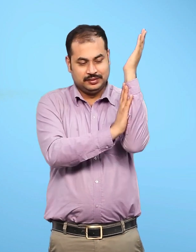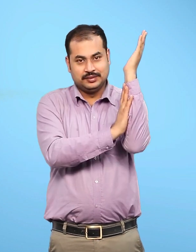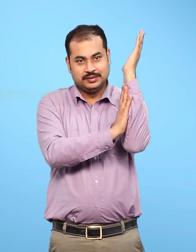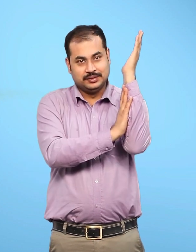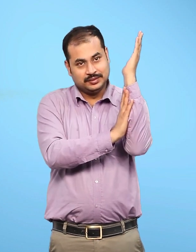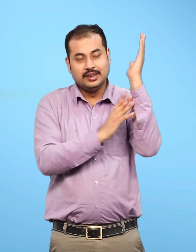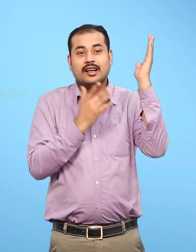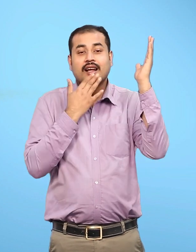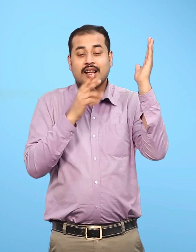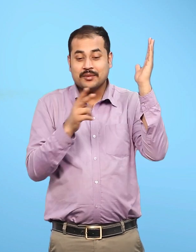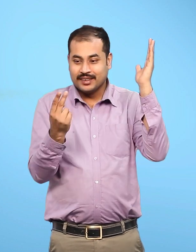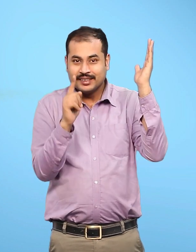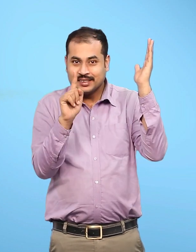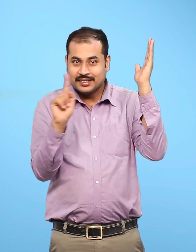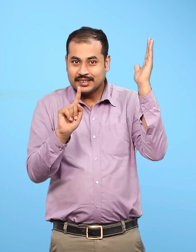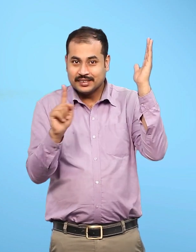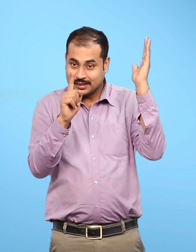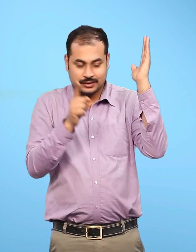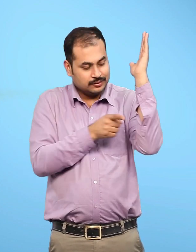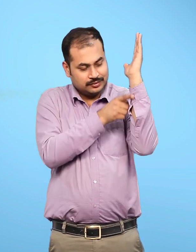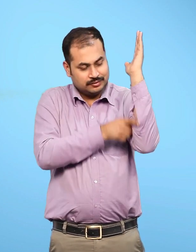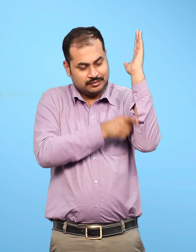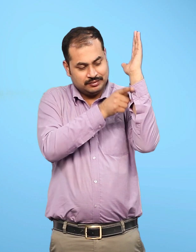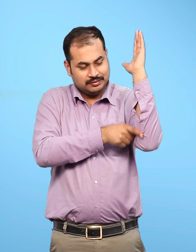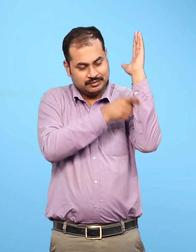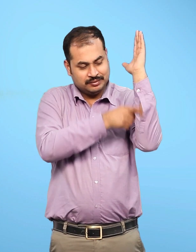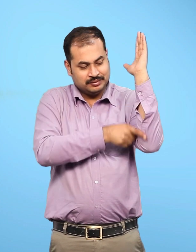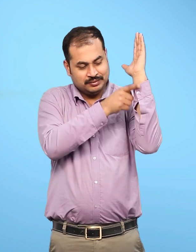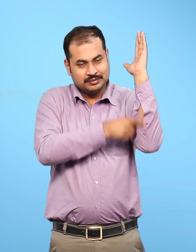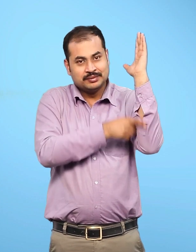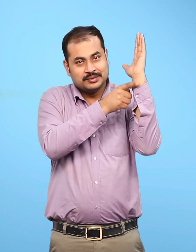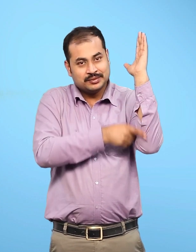उस पर किसी मौम रंग को ऊपर से नीचे की तरफ घिसो